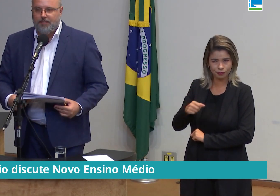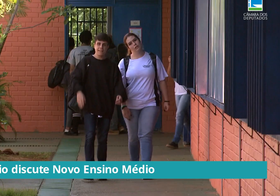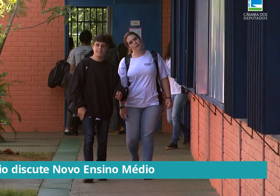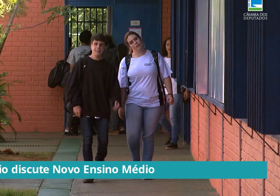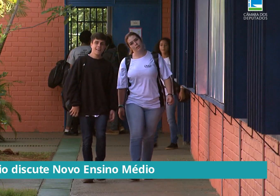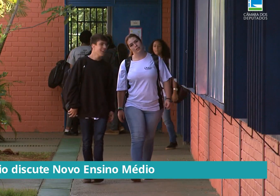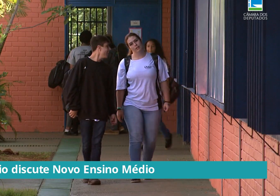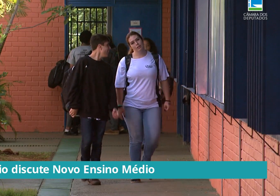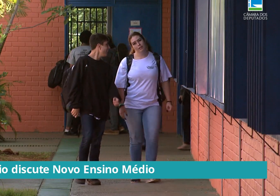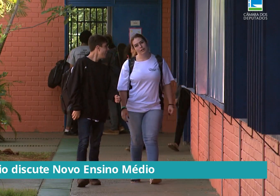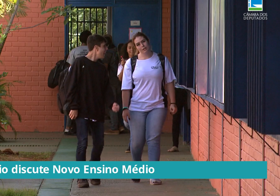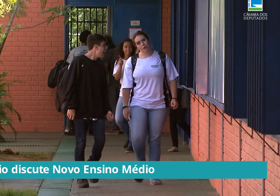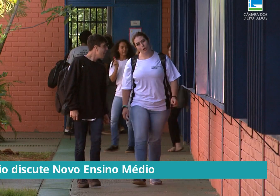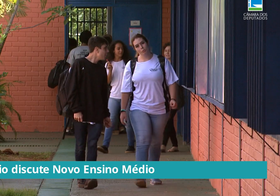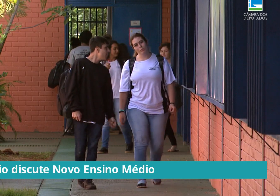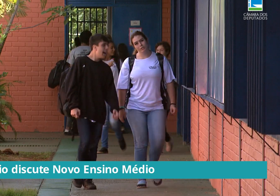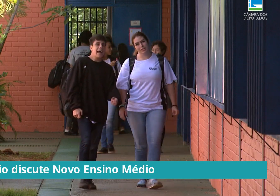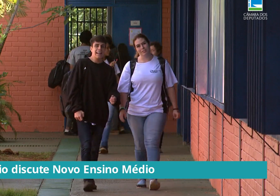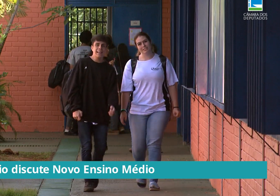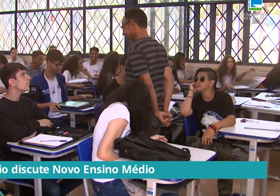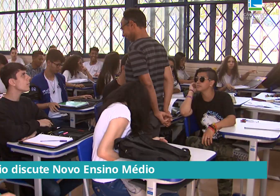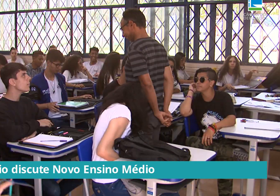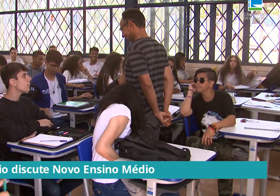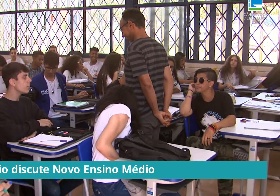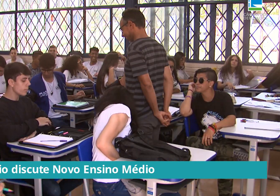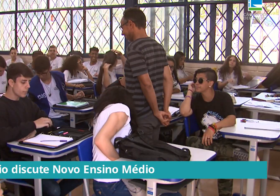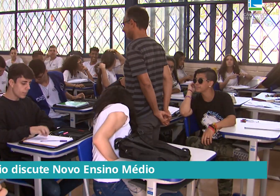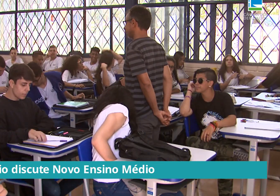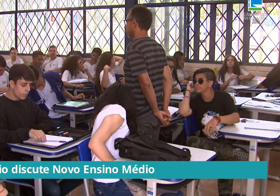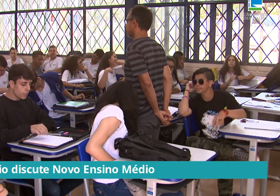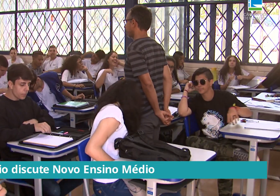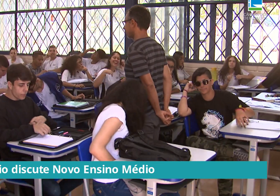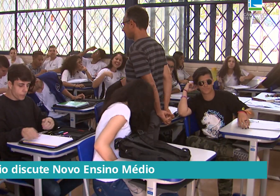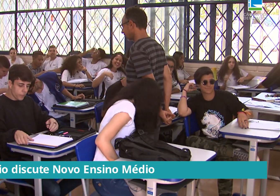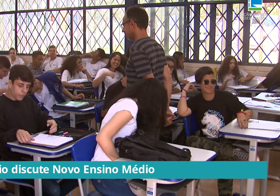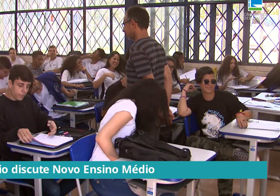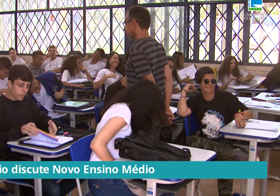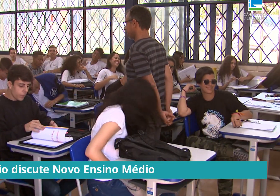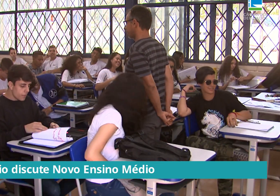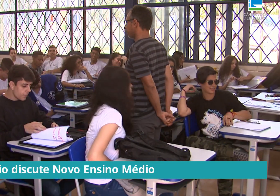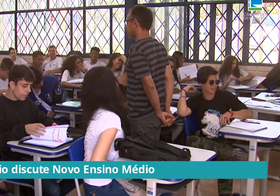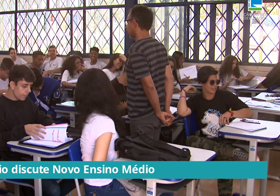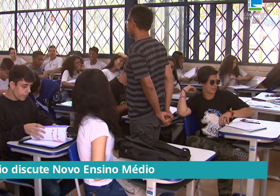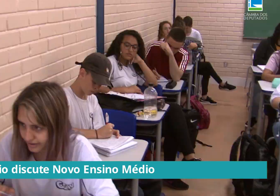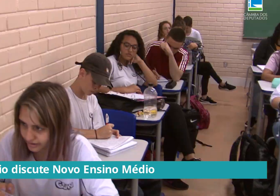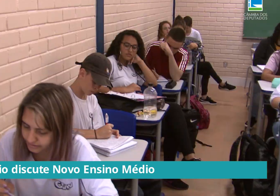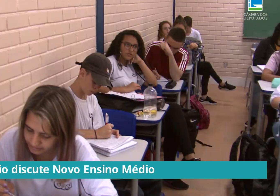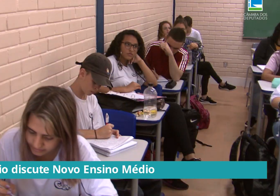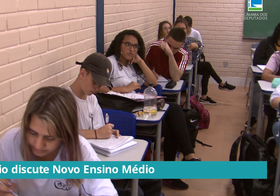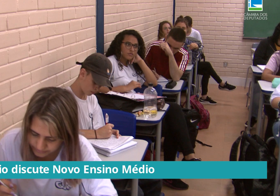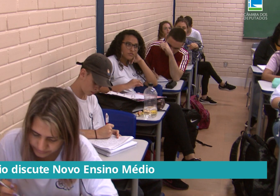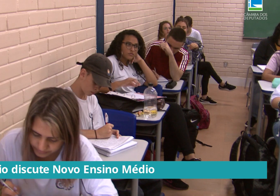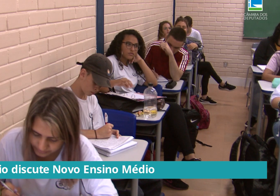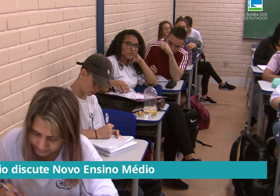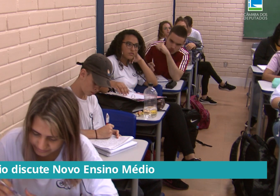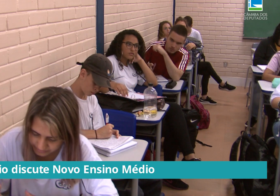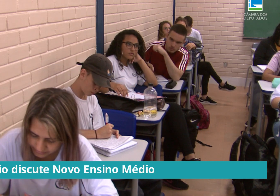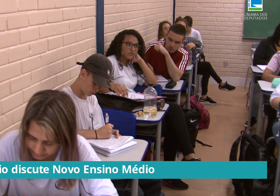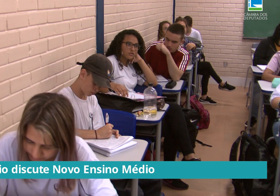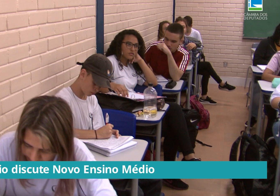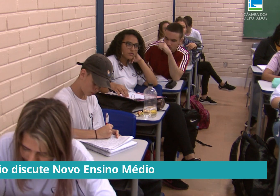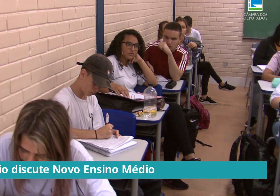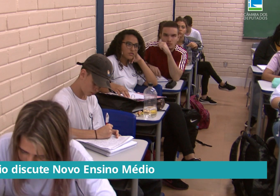ofertar. Um dos problemas é que a rede pública, onde estão 80% dos alunos do ensino médio do país, não tem condições